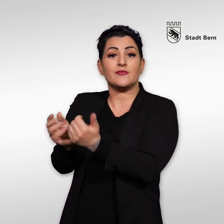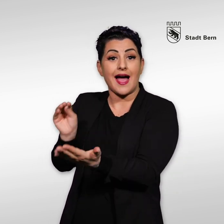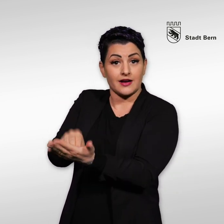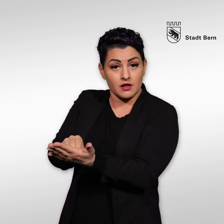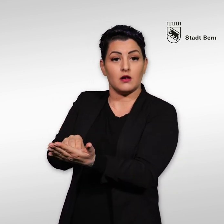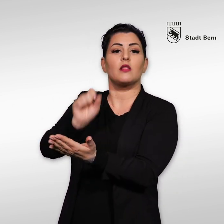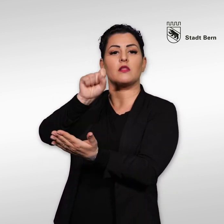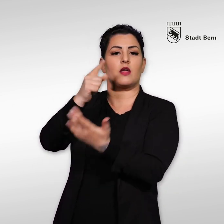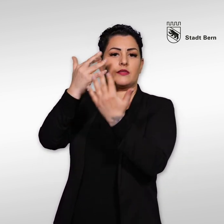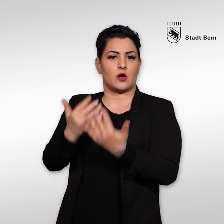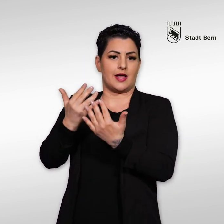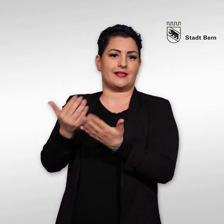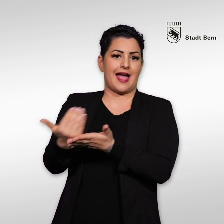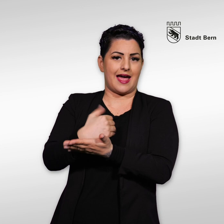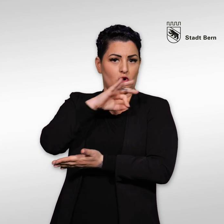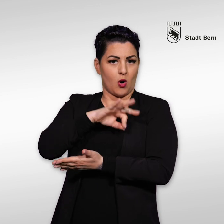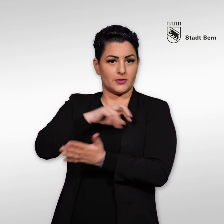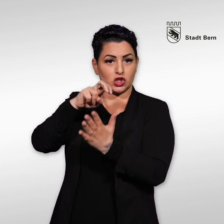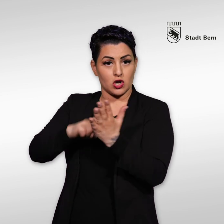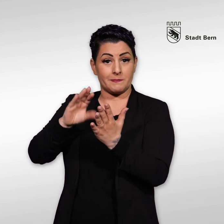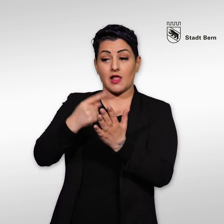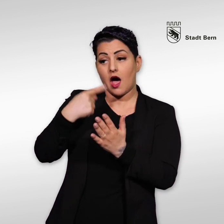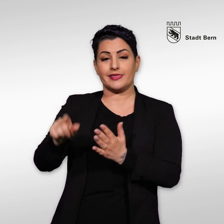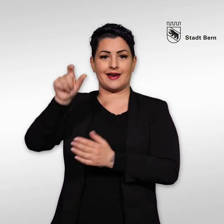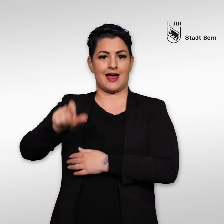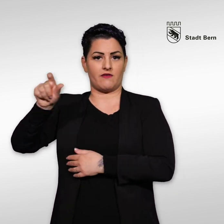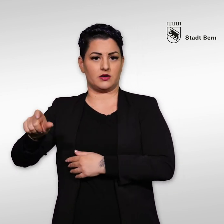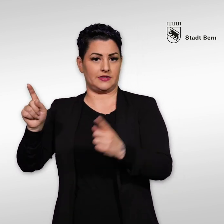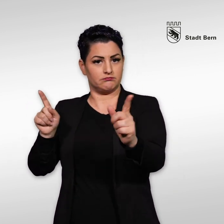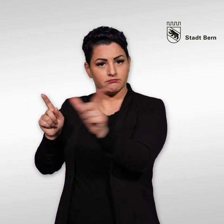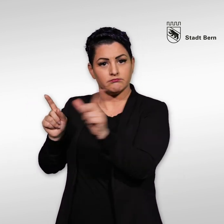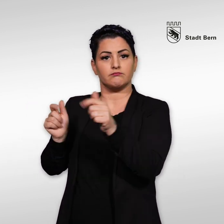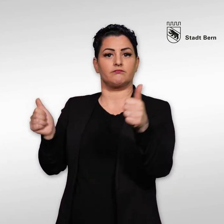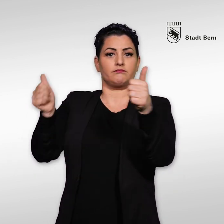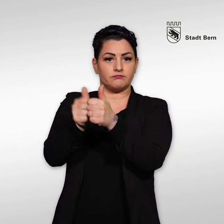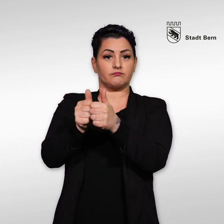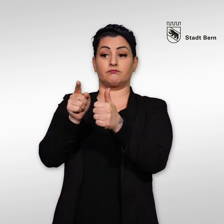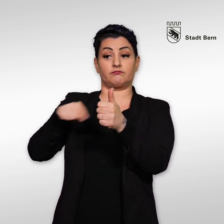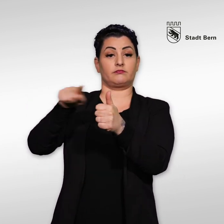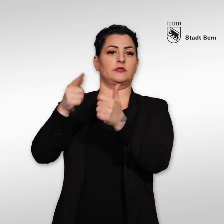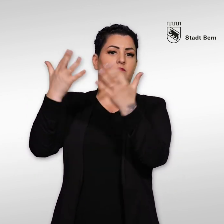eingetragenen Partnerschaft leben, dann addieren Sie die steuerbaren Einkommen der erwachsenen Personen in Ihrem Haushalt.